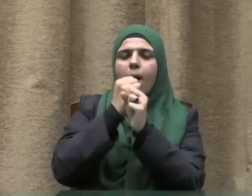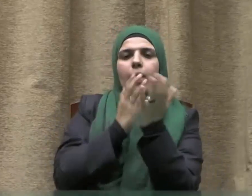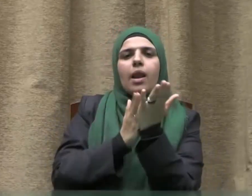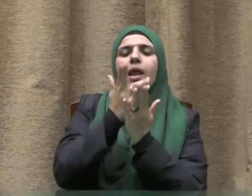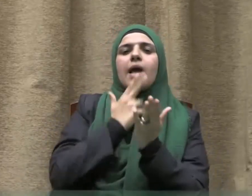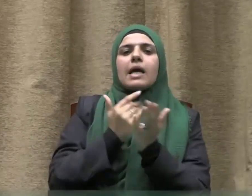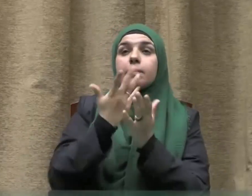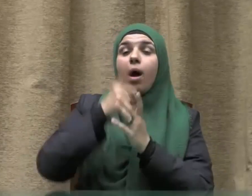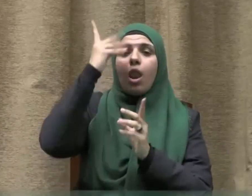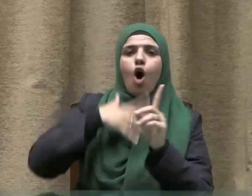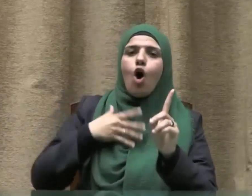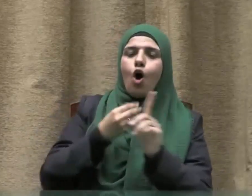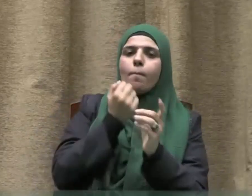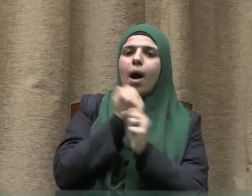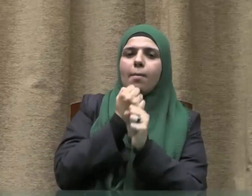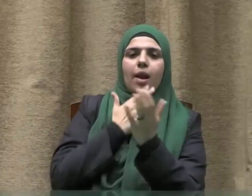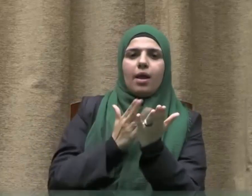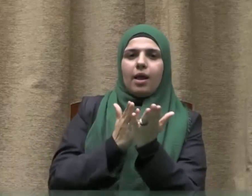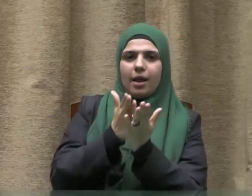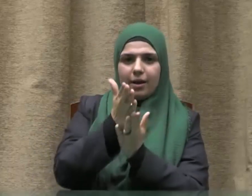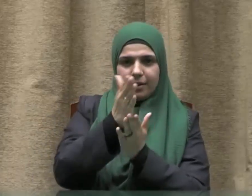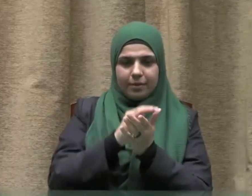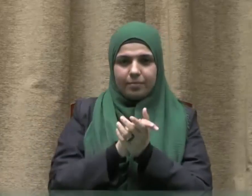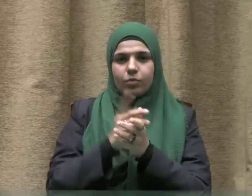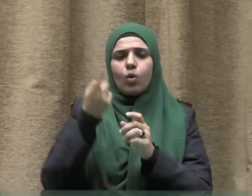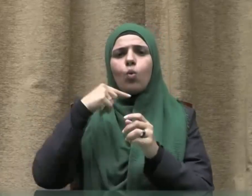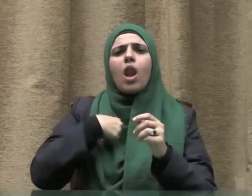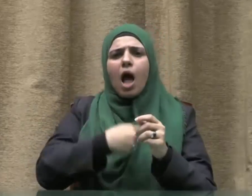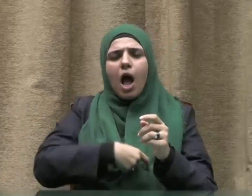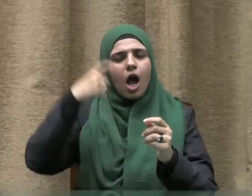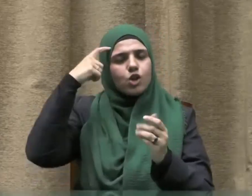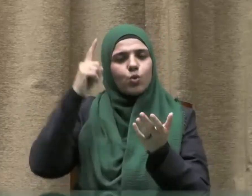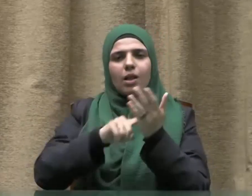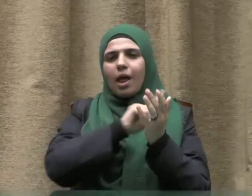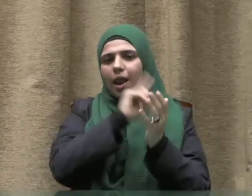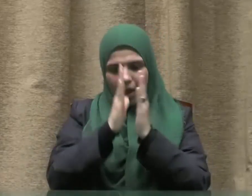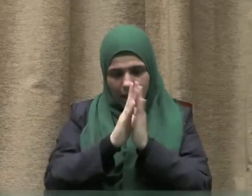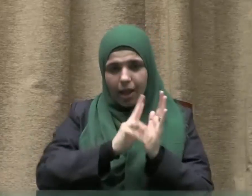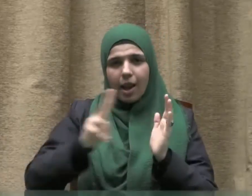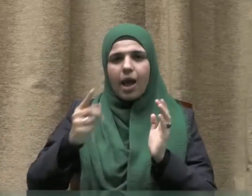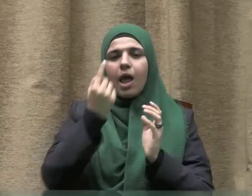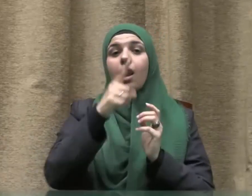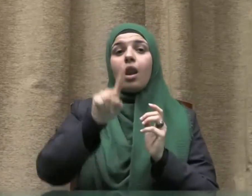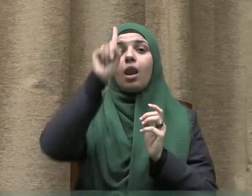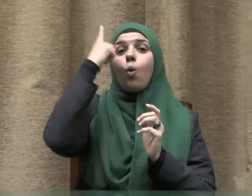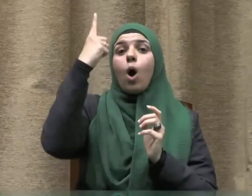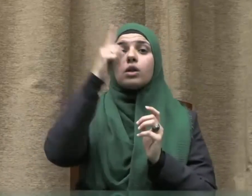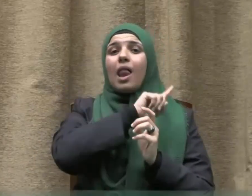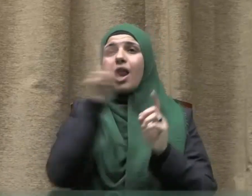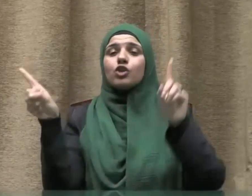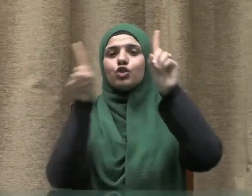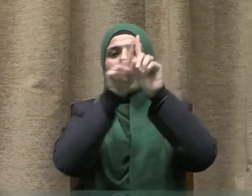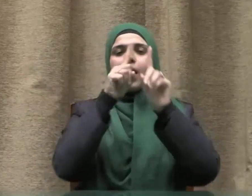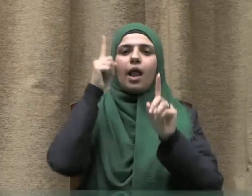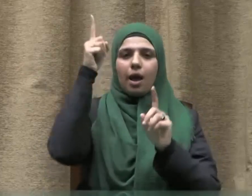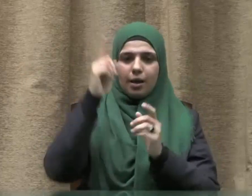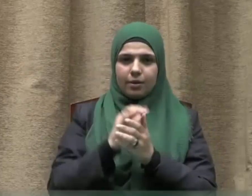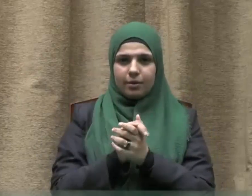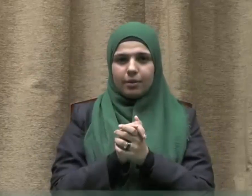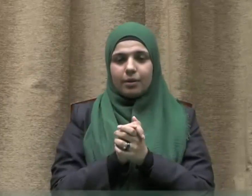الله يحب المحسنين وأشهد أن لا إله إلا الله وحده لا شريك له